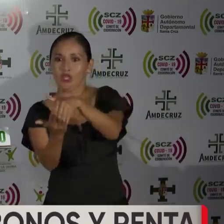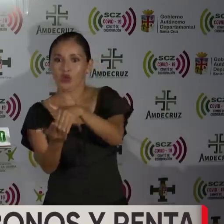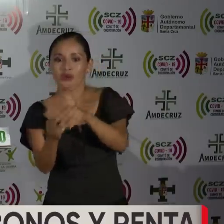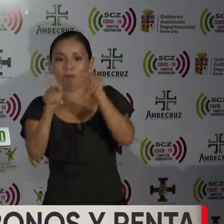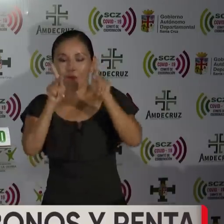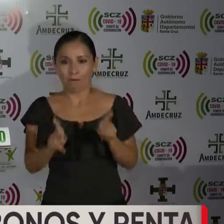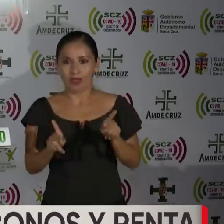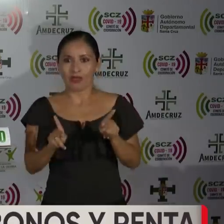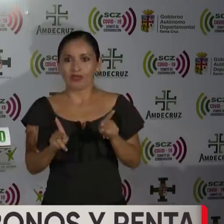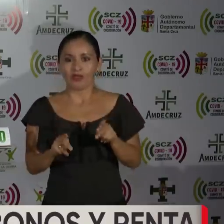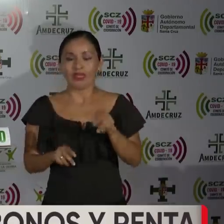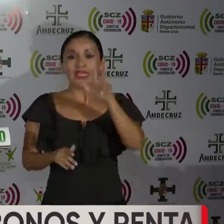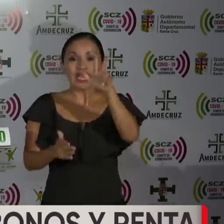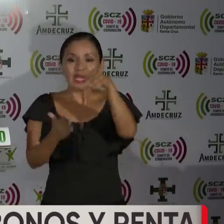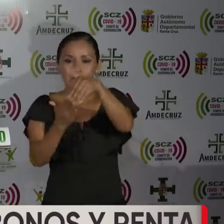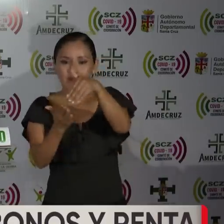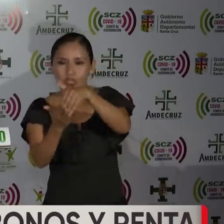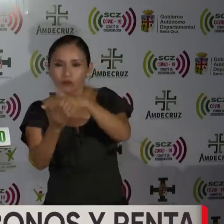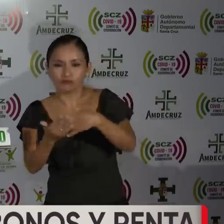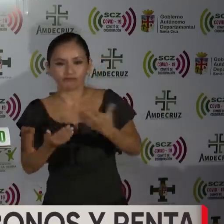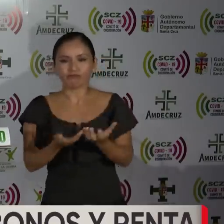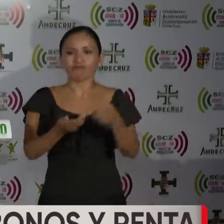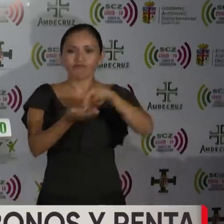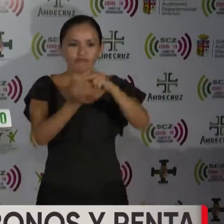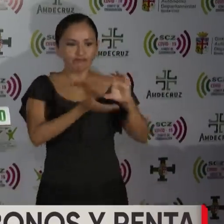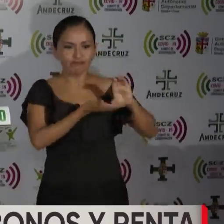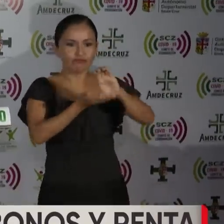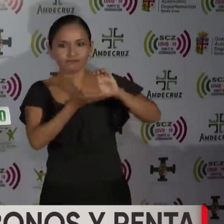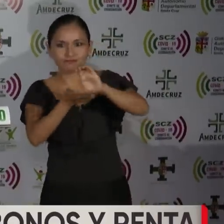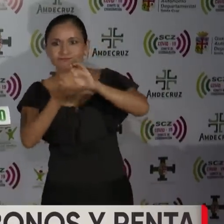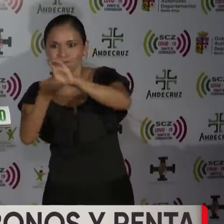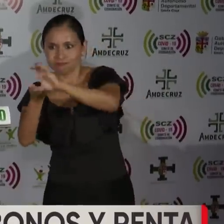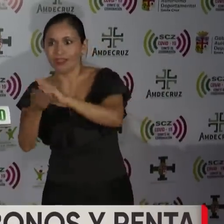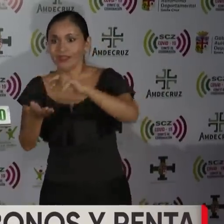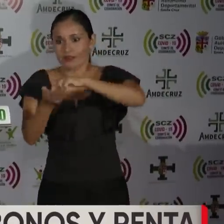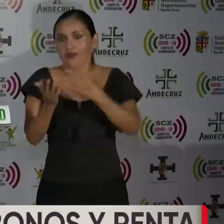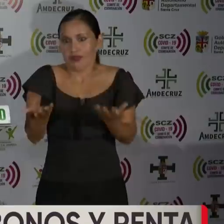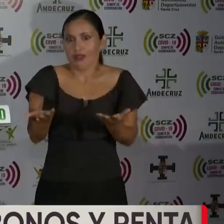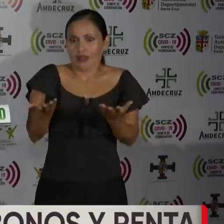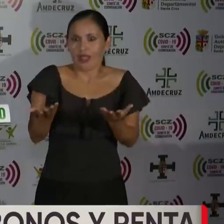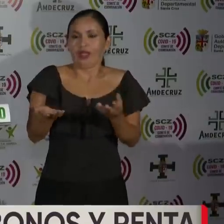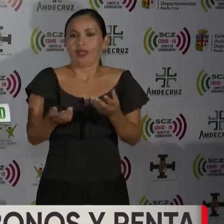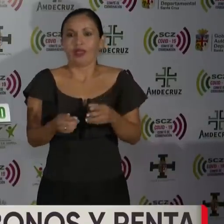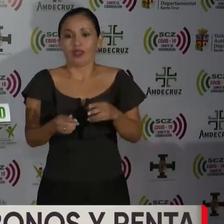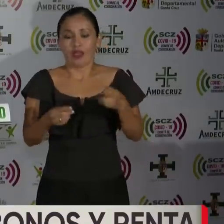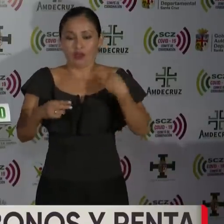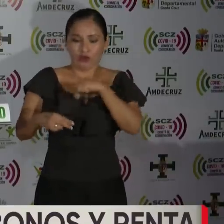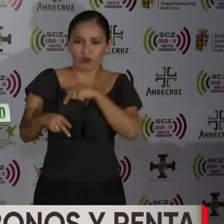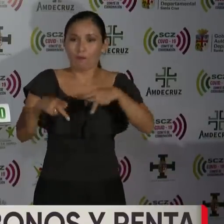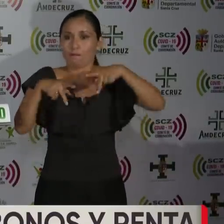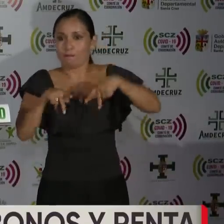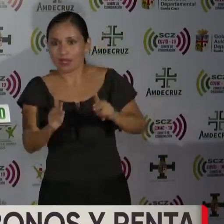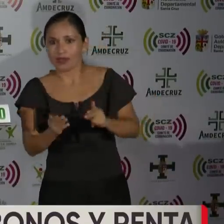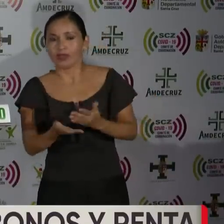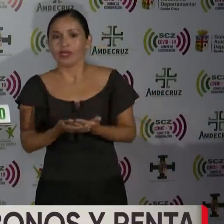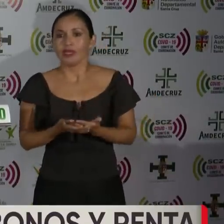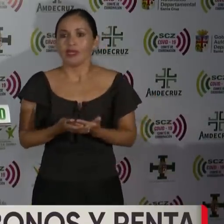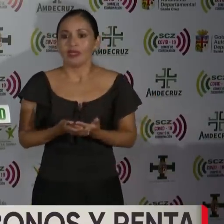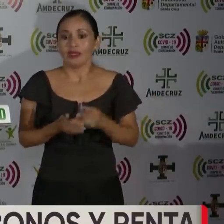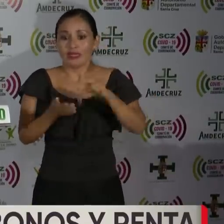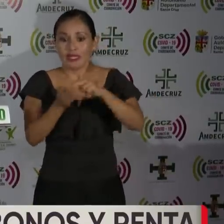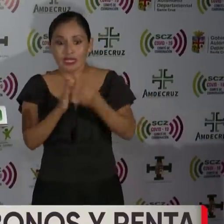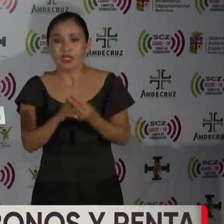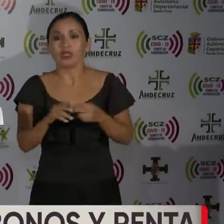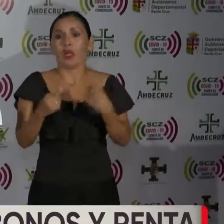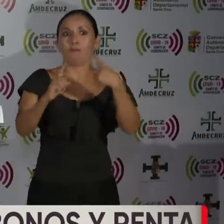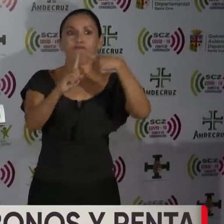personas, 3 millones de desembolsos que se han realizado y lógicamente también eso nos permite que el